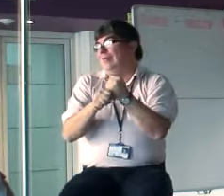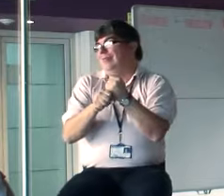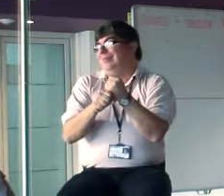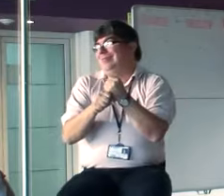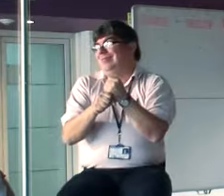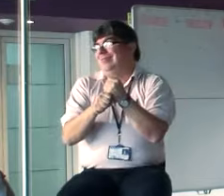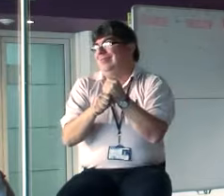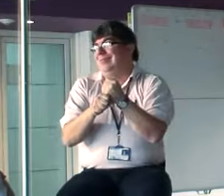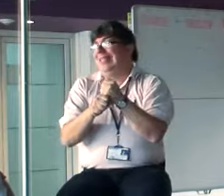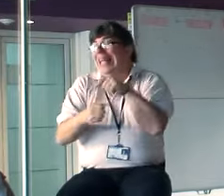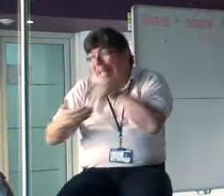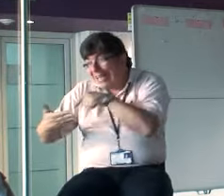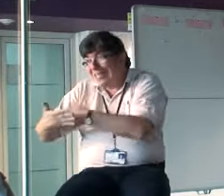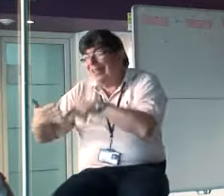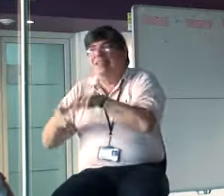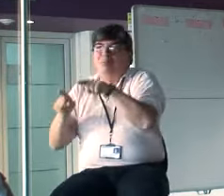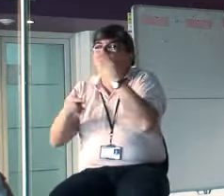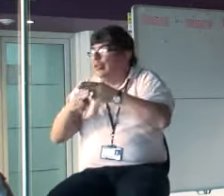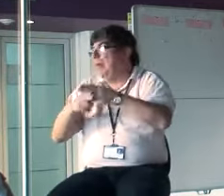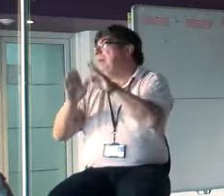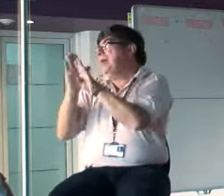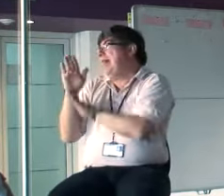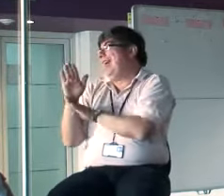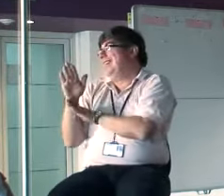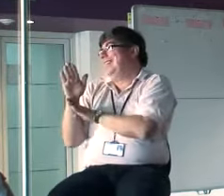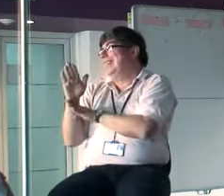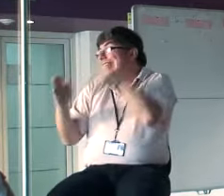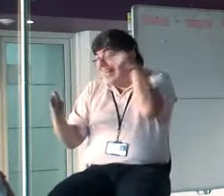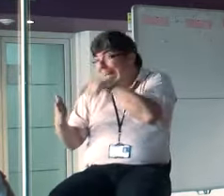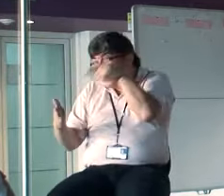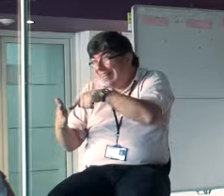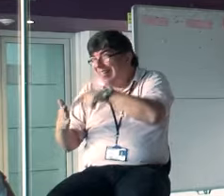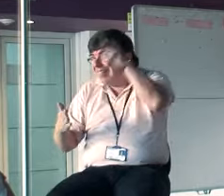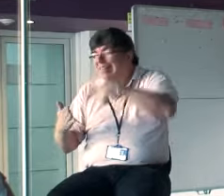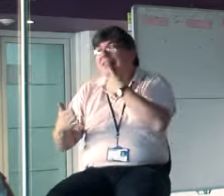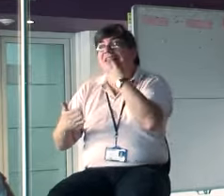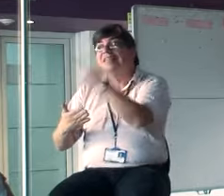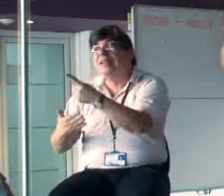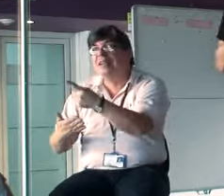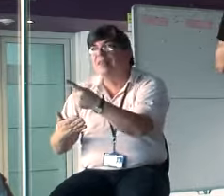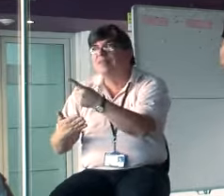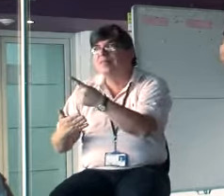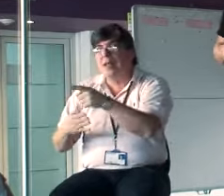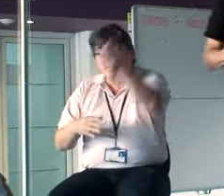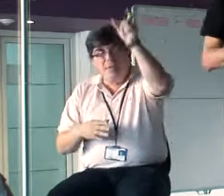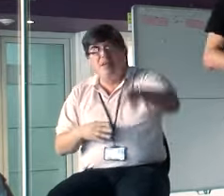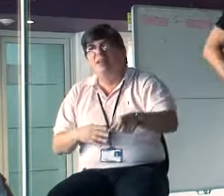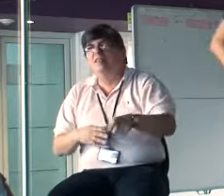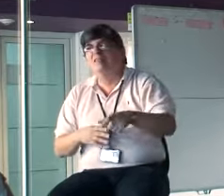Ese documento es la Biblia. En ese documento tiene que decir, el personaje camina